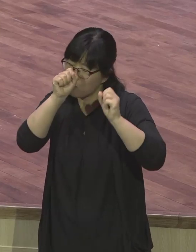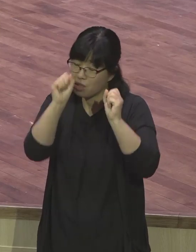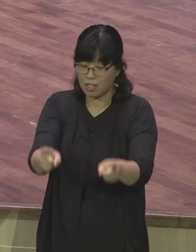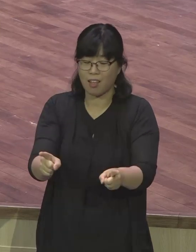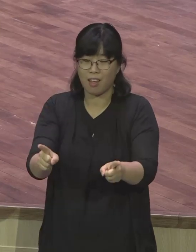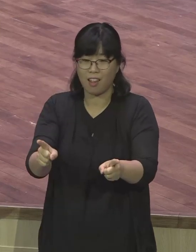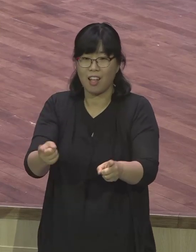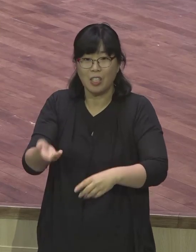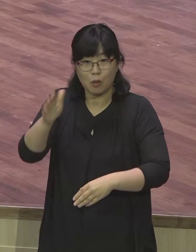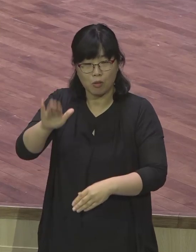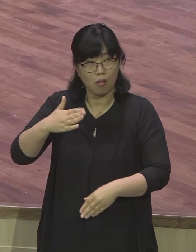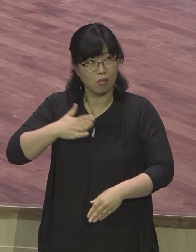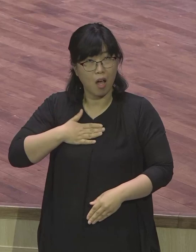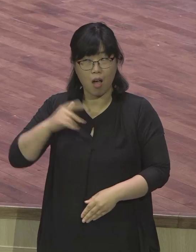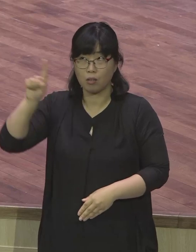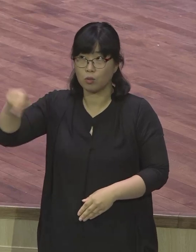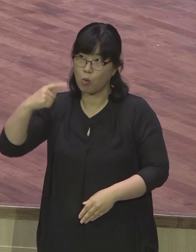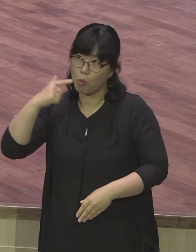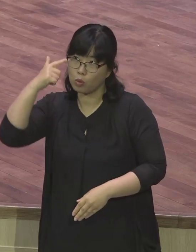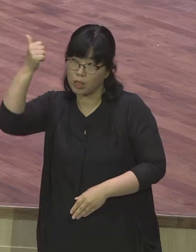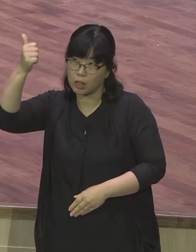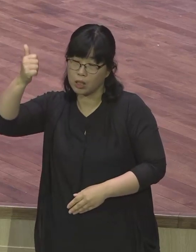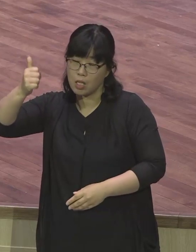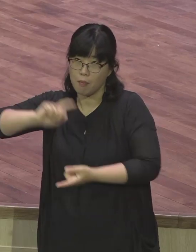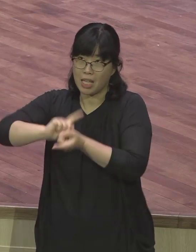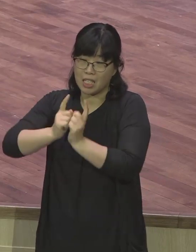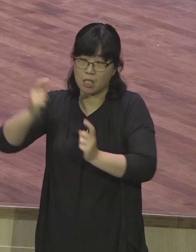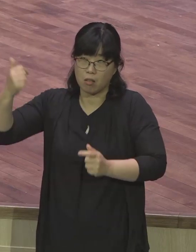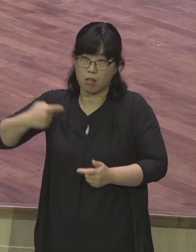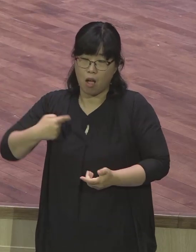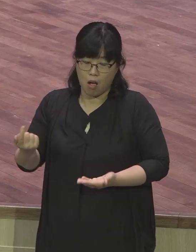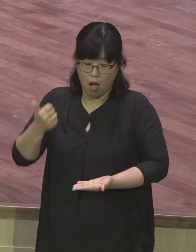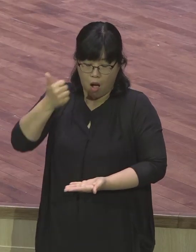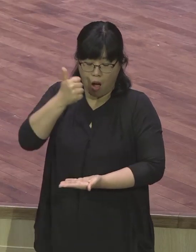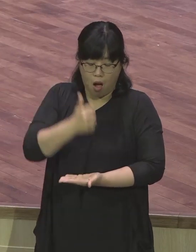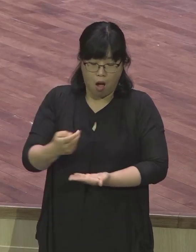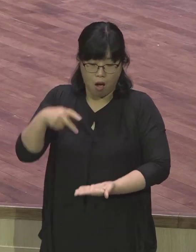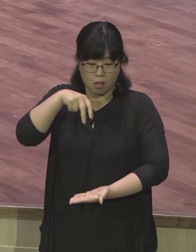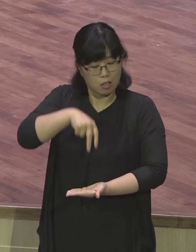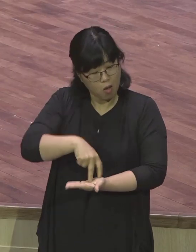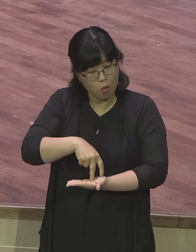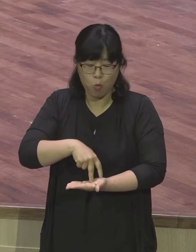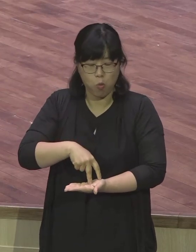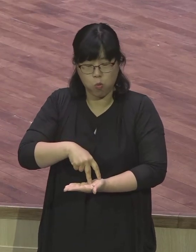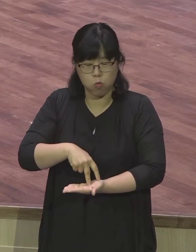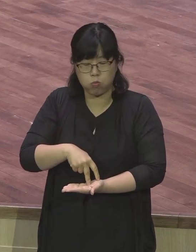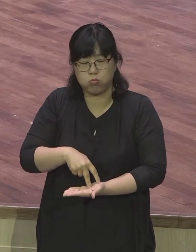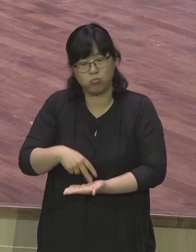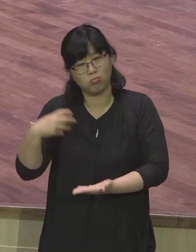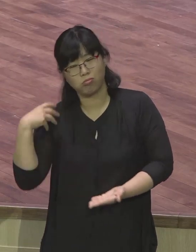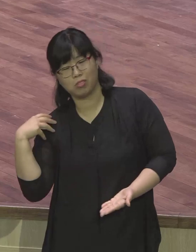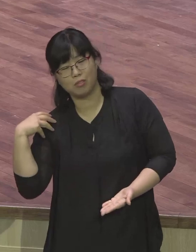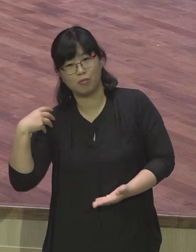목사님을 대신해서 서 있다는 자체가 큰 부담이 되는 것 같습니다 그러면서 이번 주에 주신 강단의 말씀이